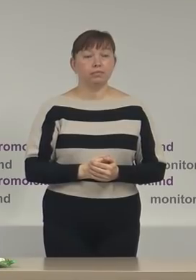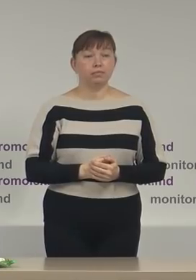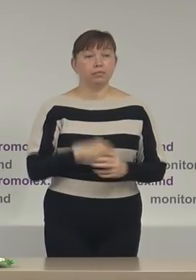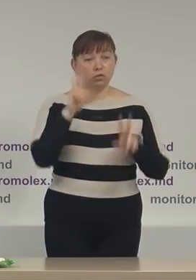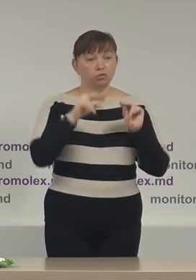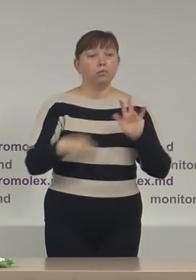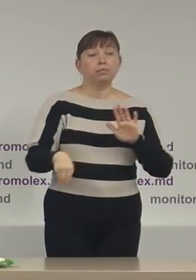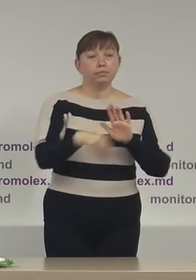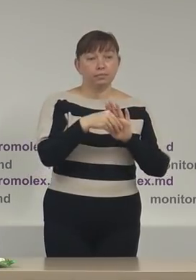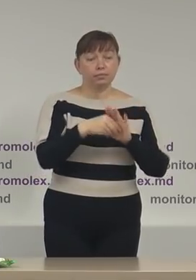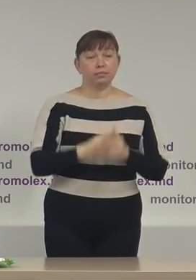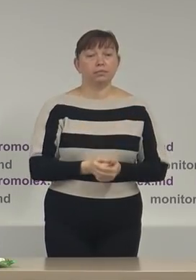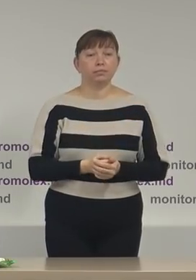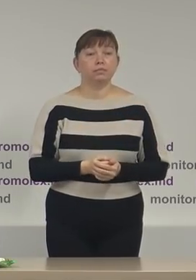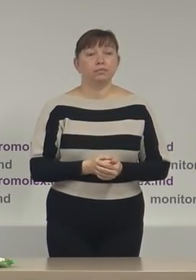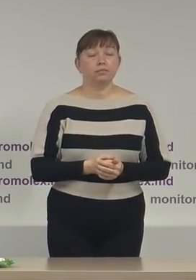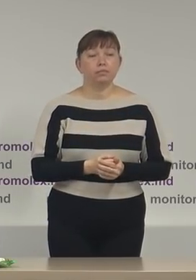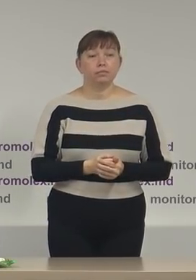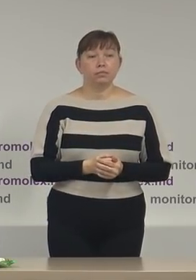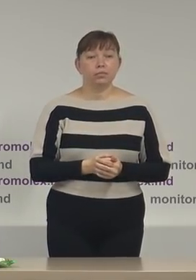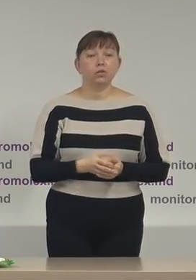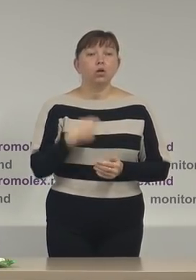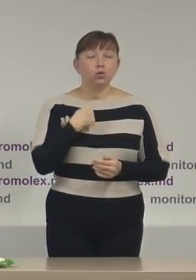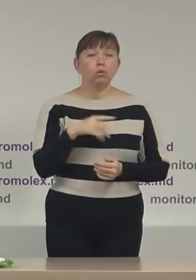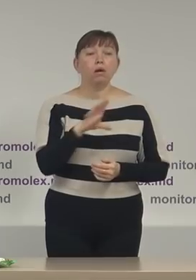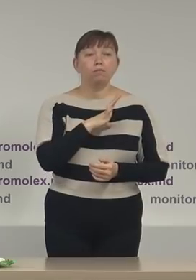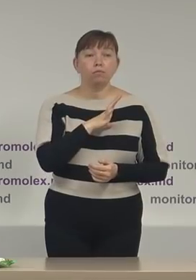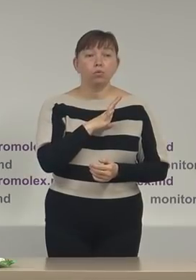Noi am fost